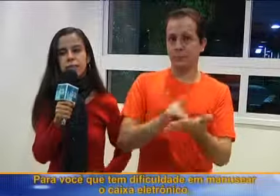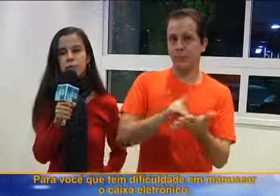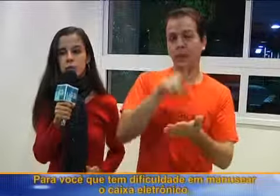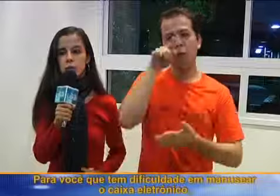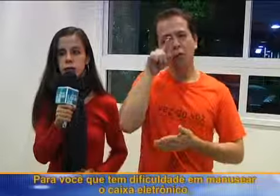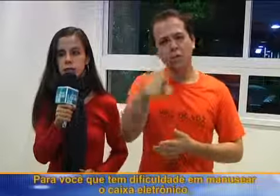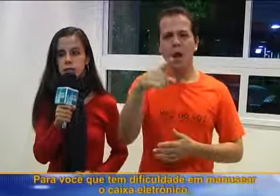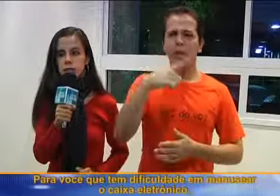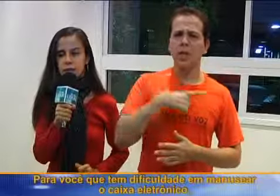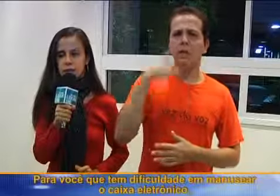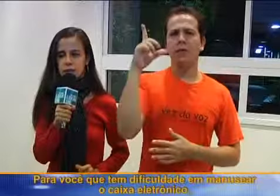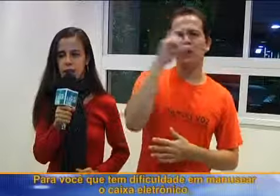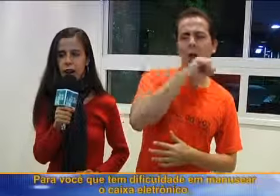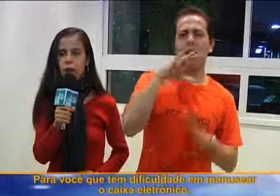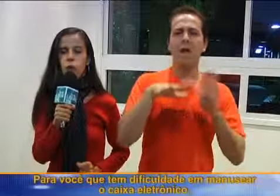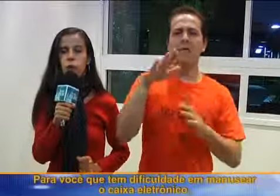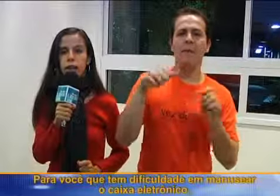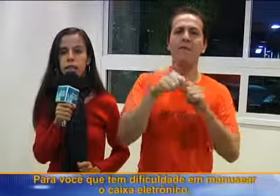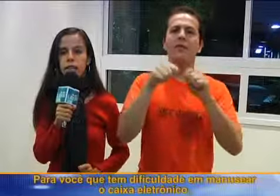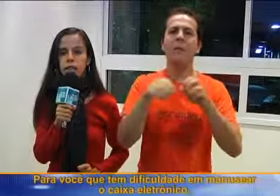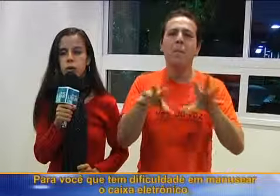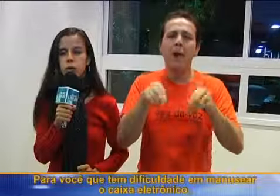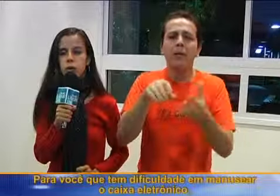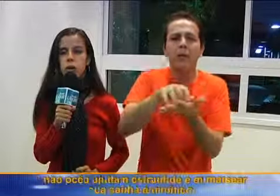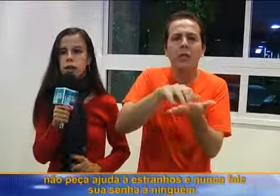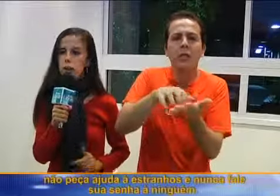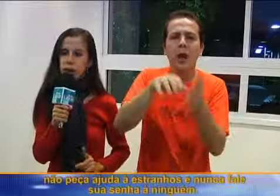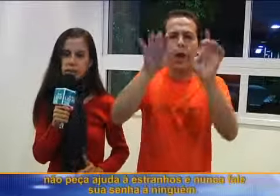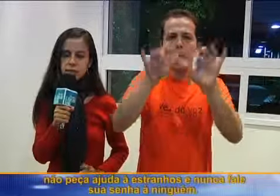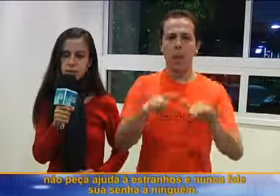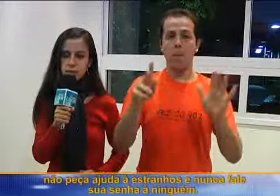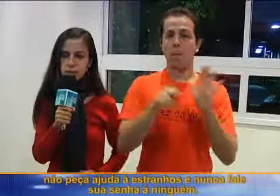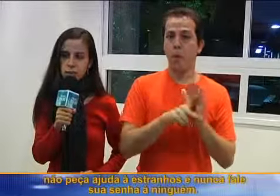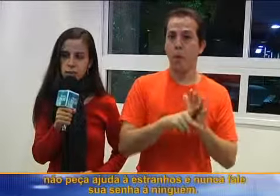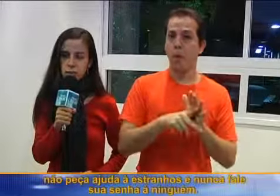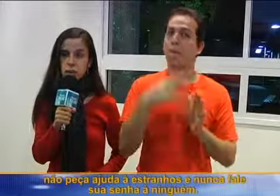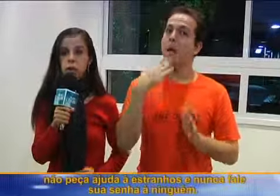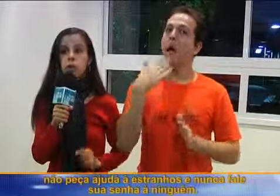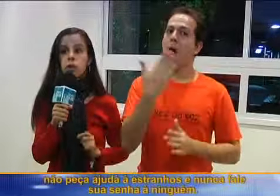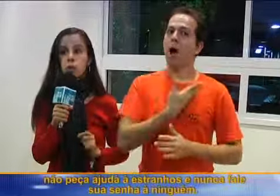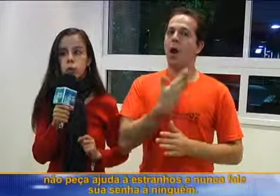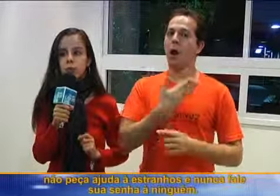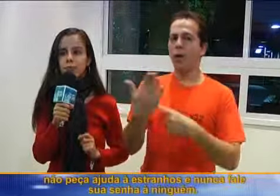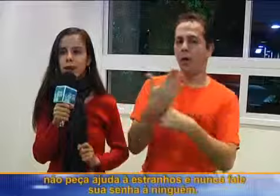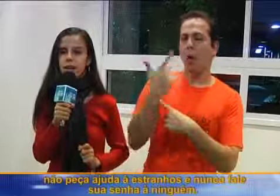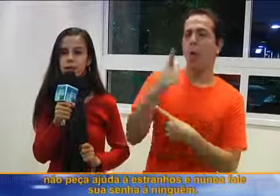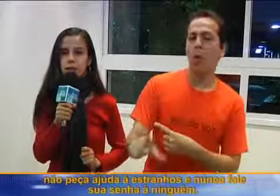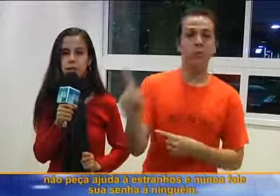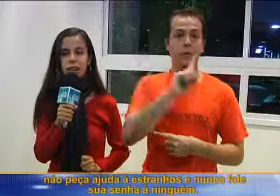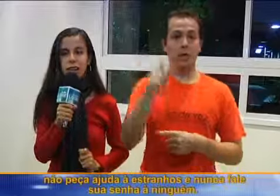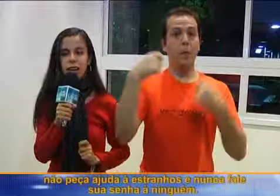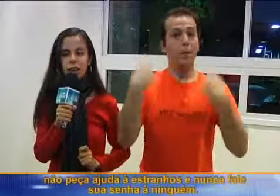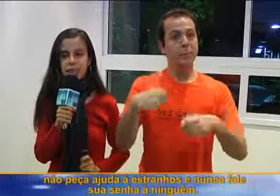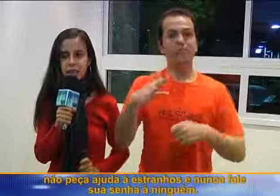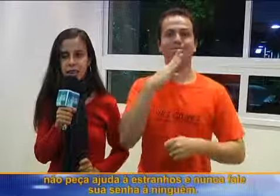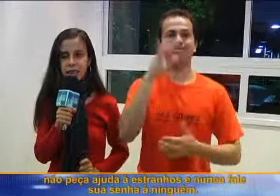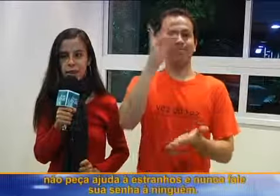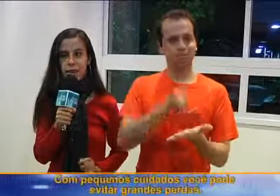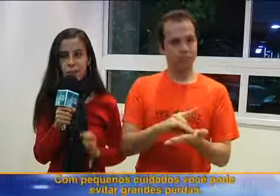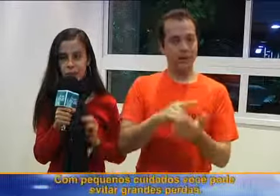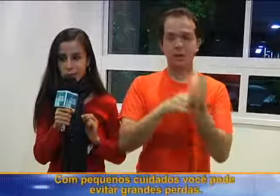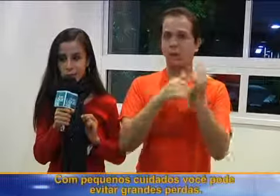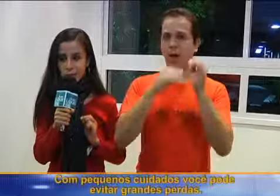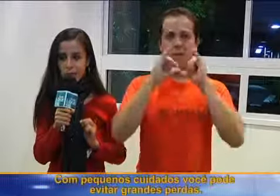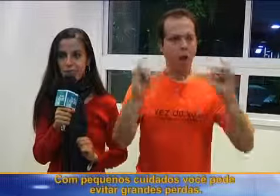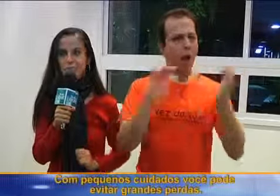Para você que tem dificuldade de manusear o caixa eletrônico, não peça ajuda a estranhos. E nunca fale sua senha a ninguém.